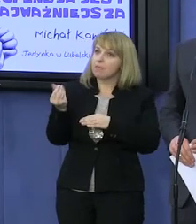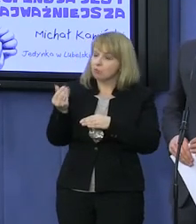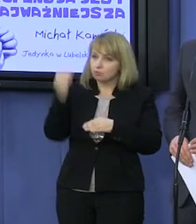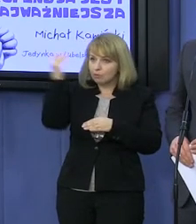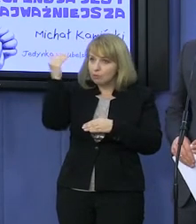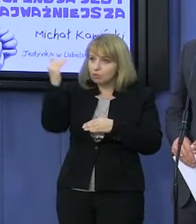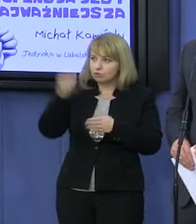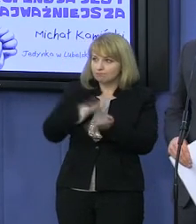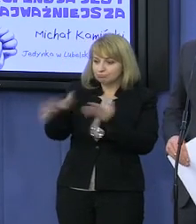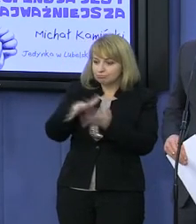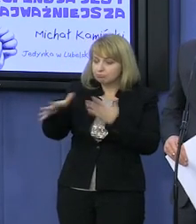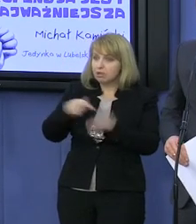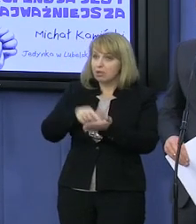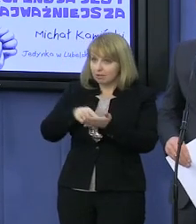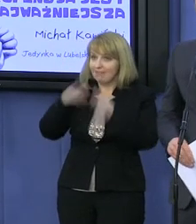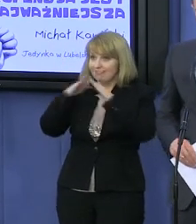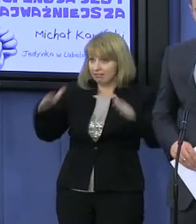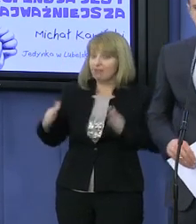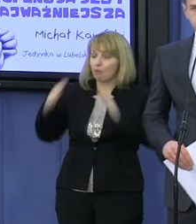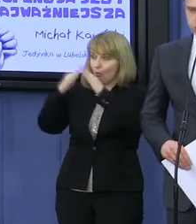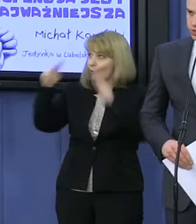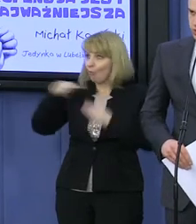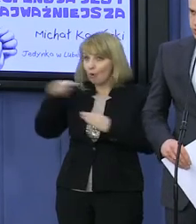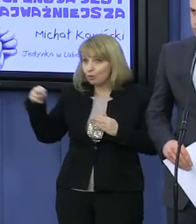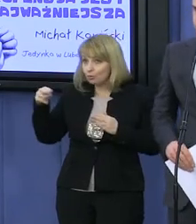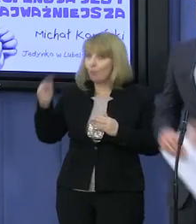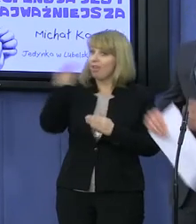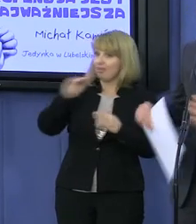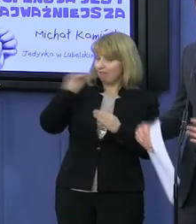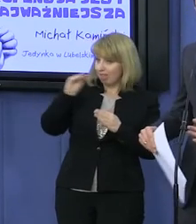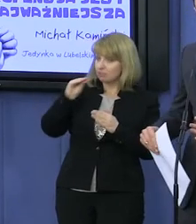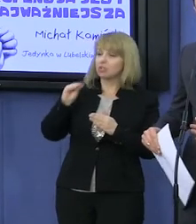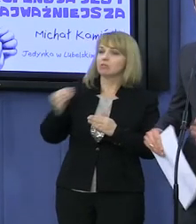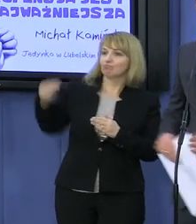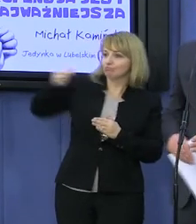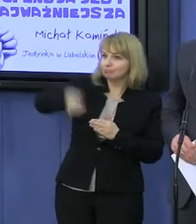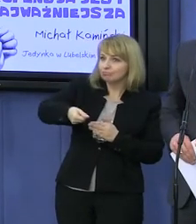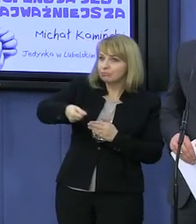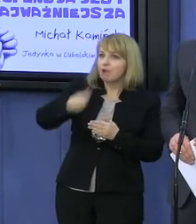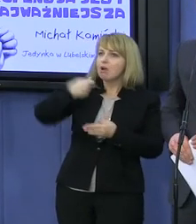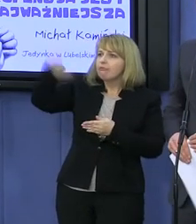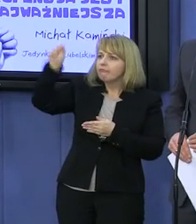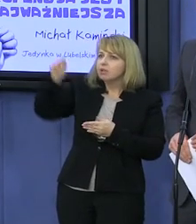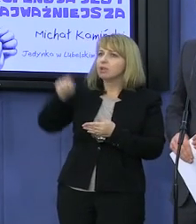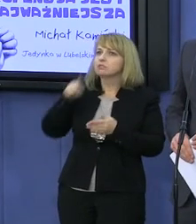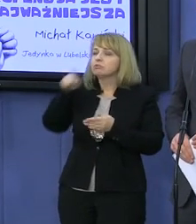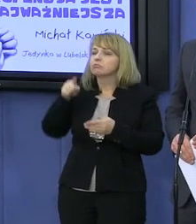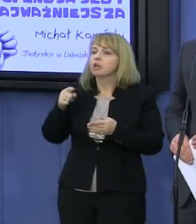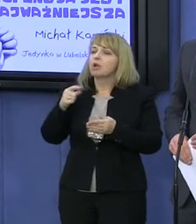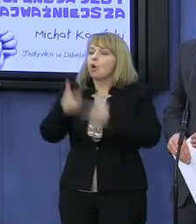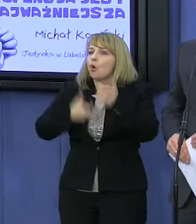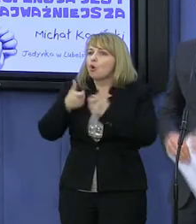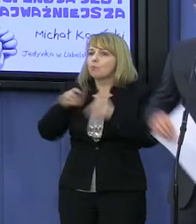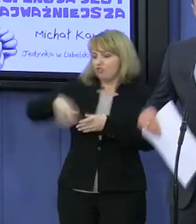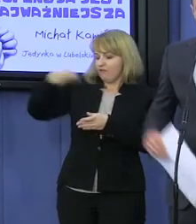były przeznaczone m.in. na dach kościoła i uwaga jeszcze na co? Na sfinansowanie wyjazdu na beatyfikację Jana